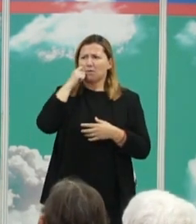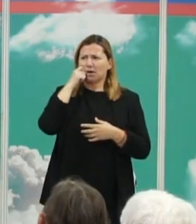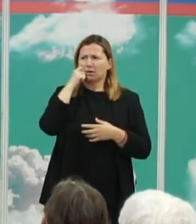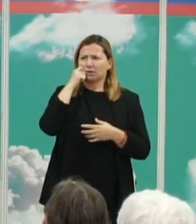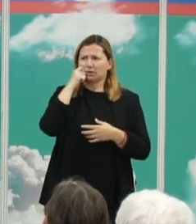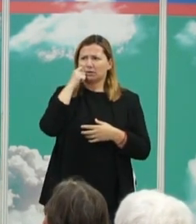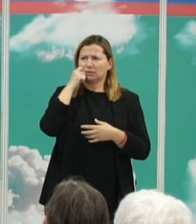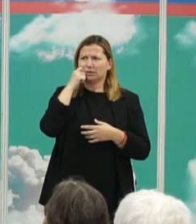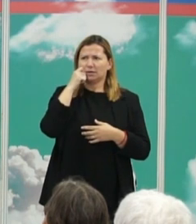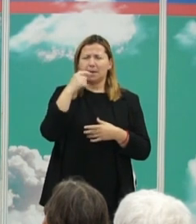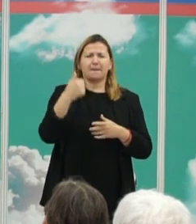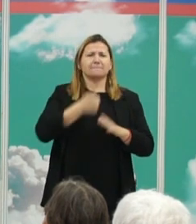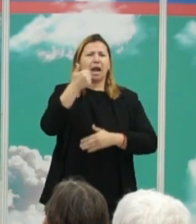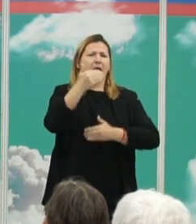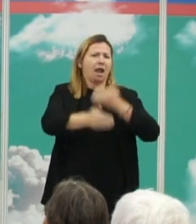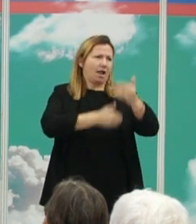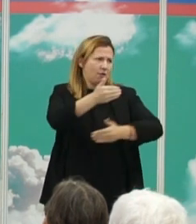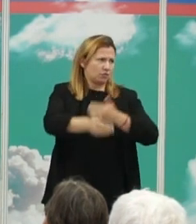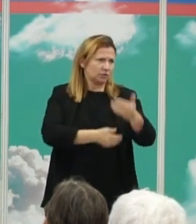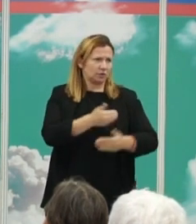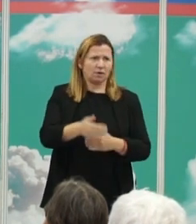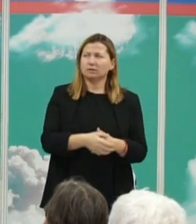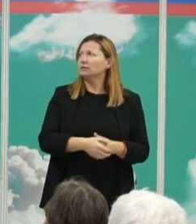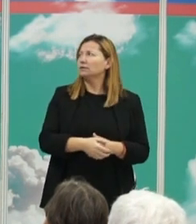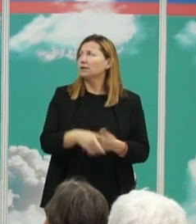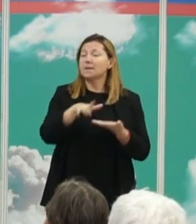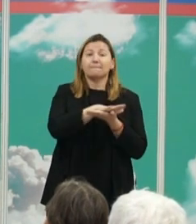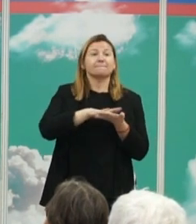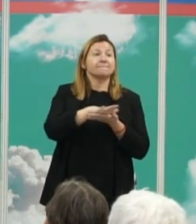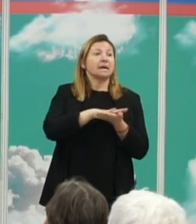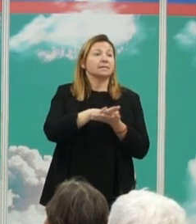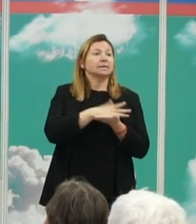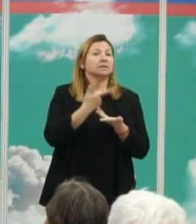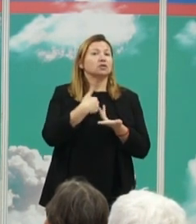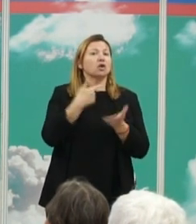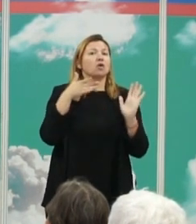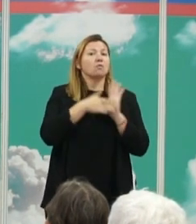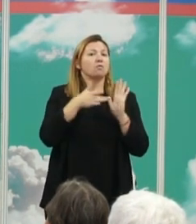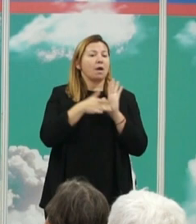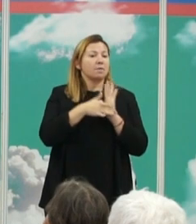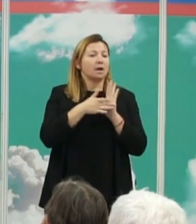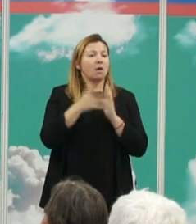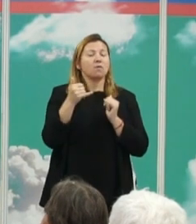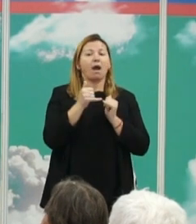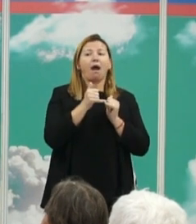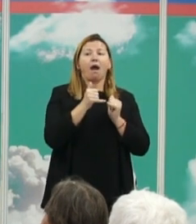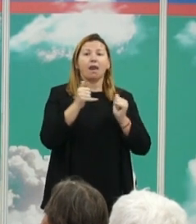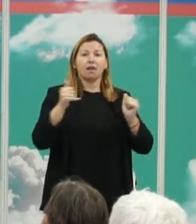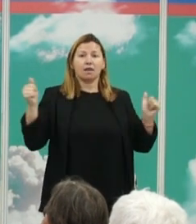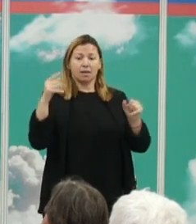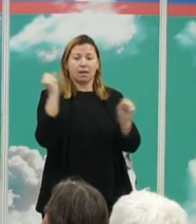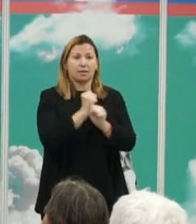más evolutivas, desde la biología evolutiva. Y básicamente lo que voy a hacer es explicar una línea de trabajo que llevamos